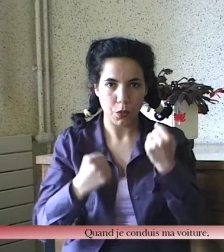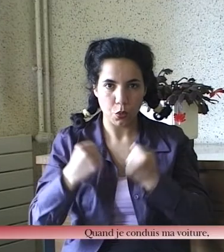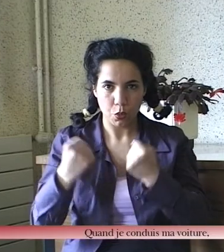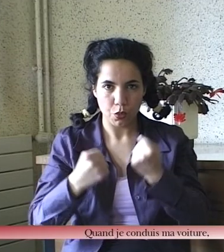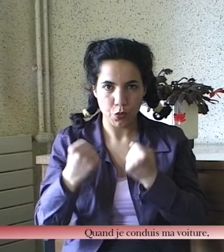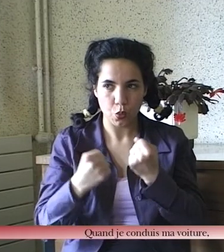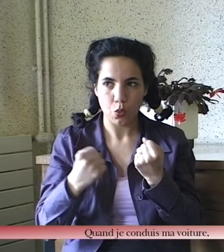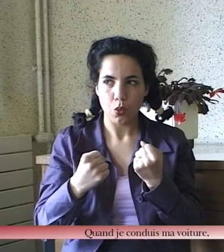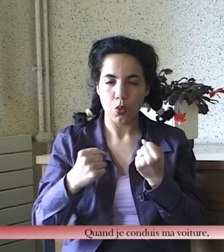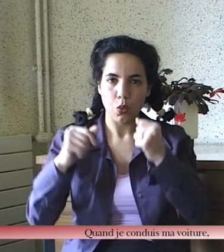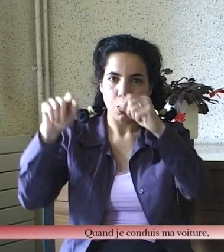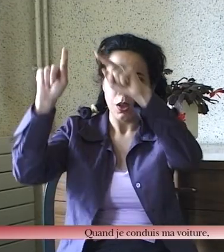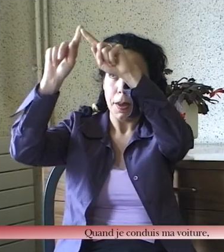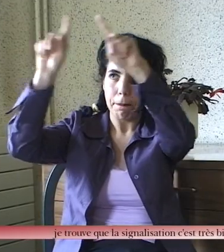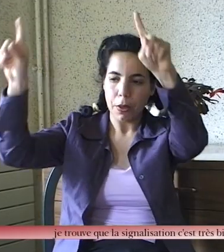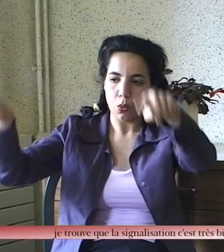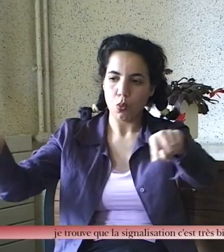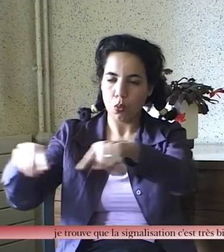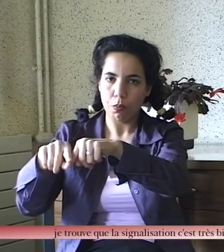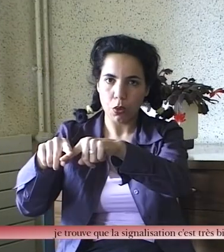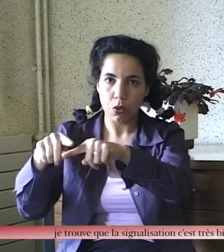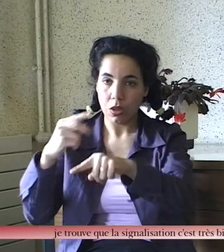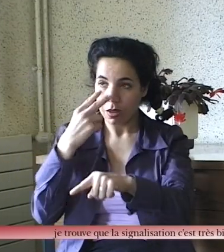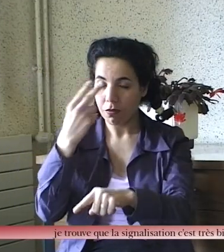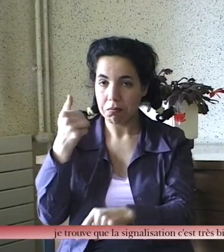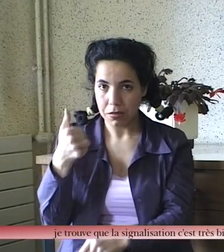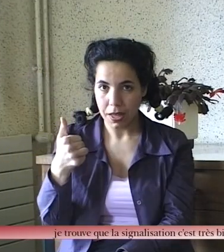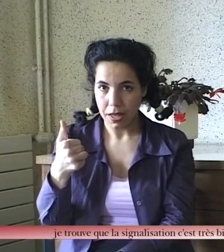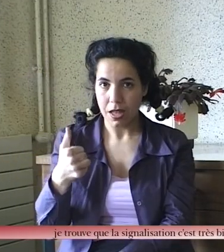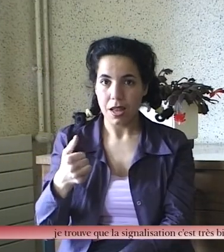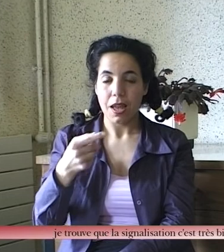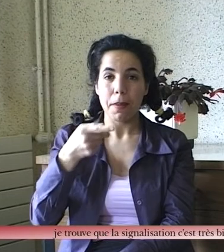Quand je conduis ma voiture, je trouve que la signalisation sait très bien.